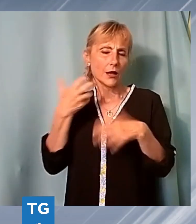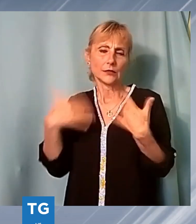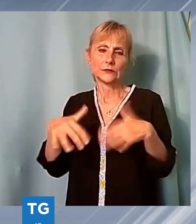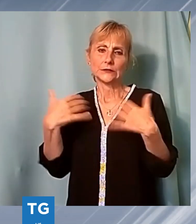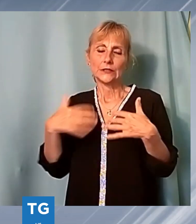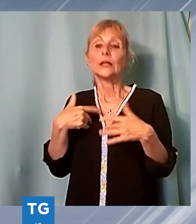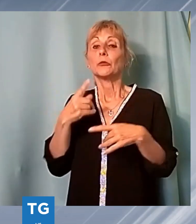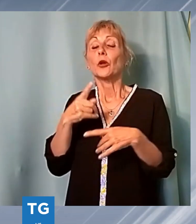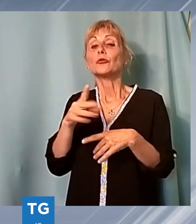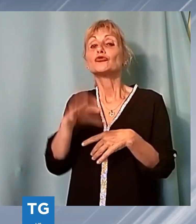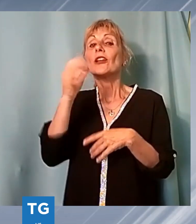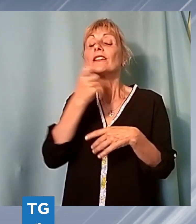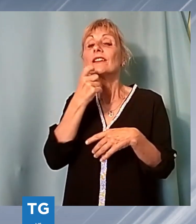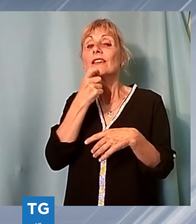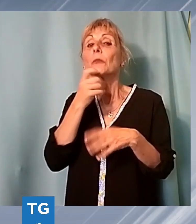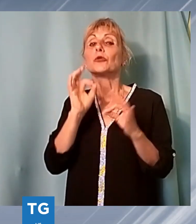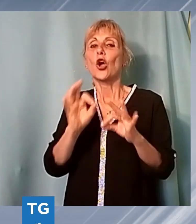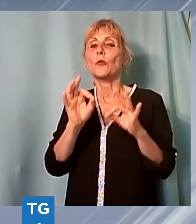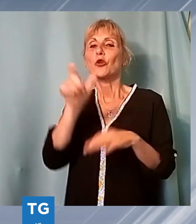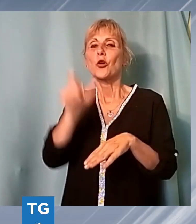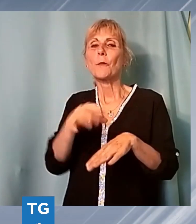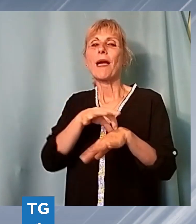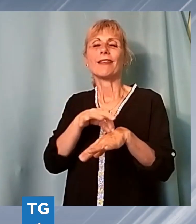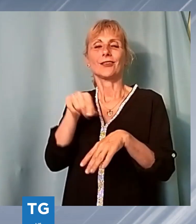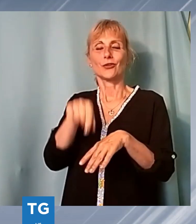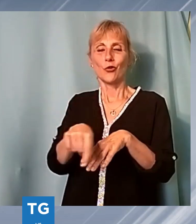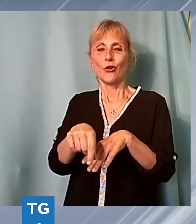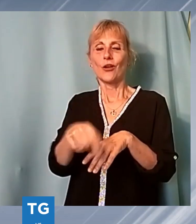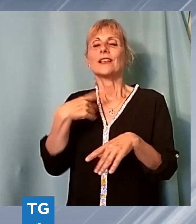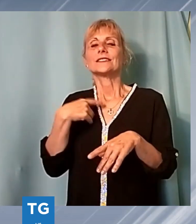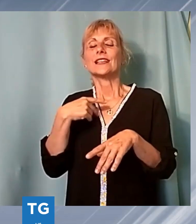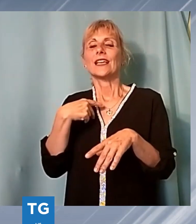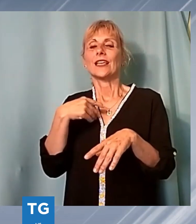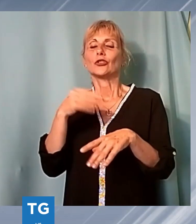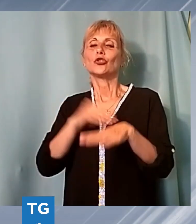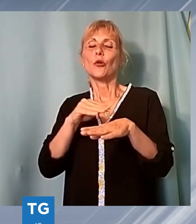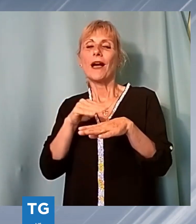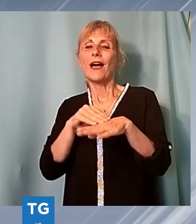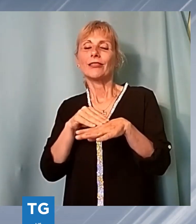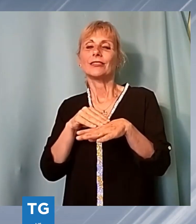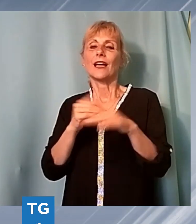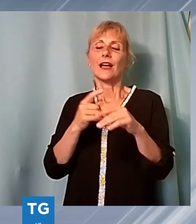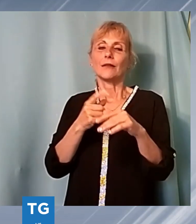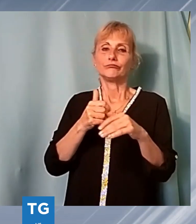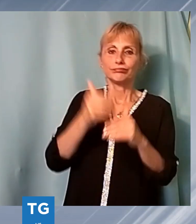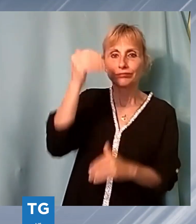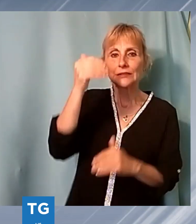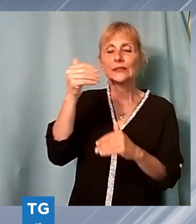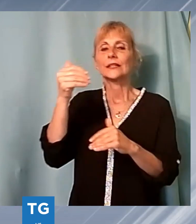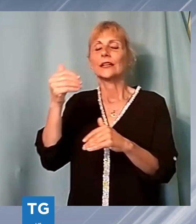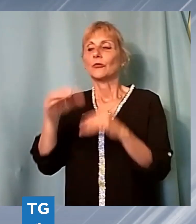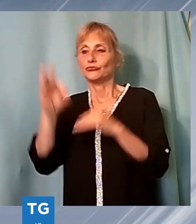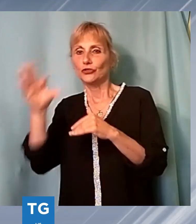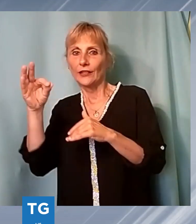l'offerta è inferiore di gran lunga alla domanda il medico sceglie e siccome ci sono